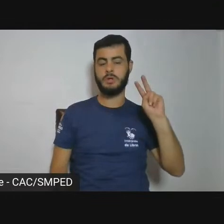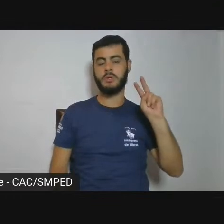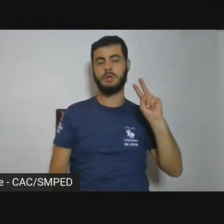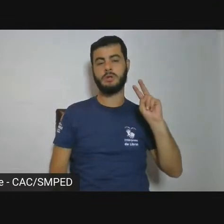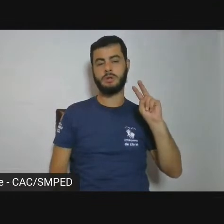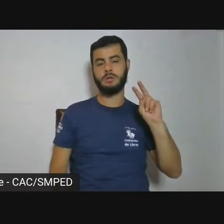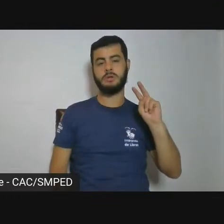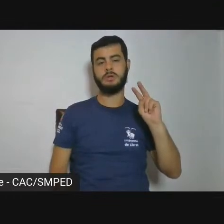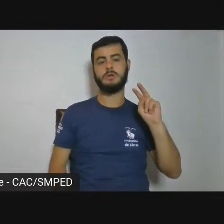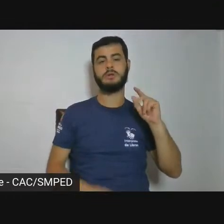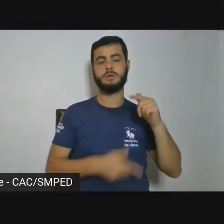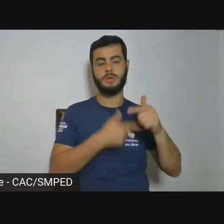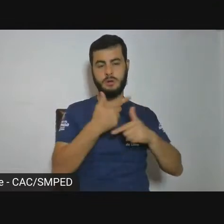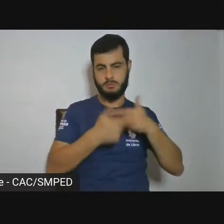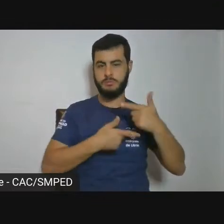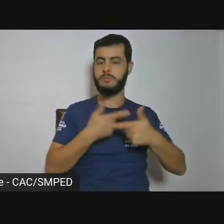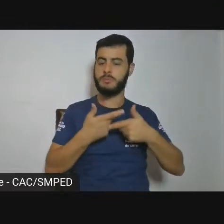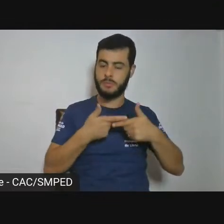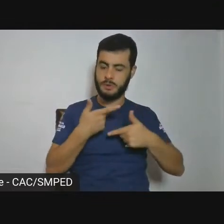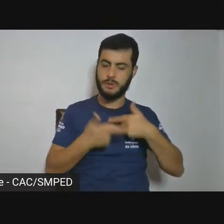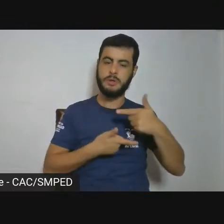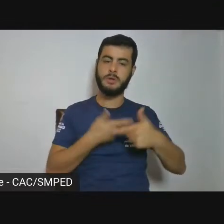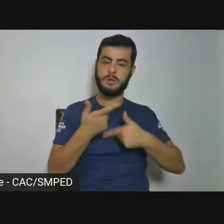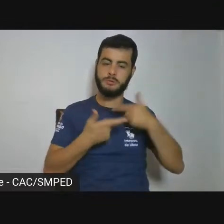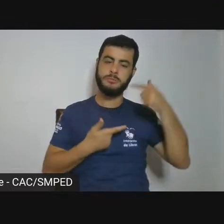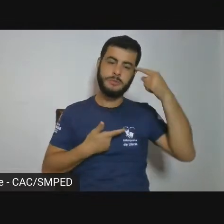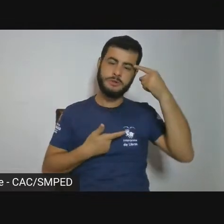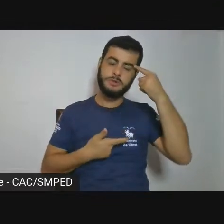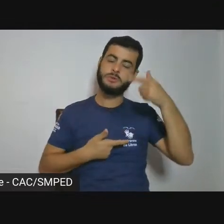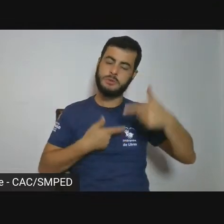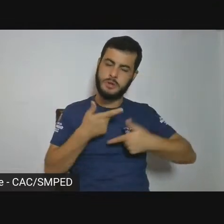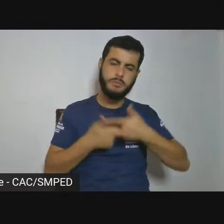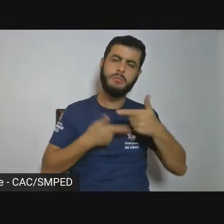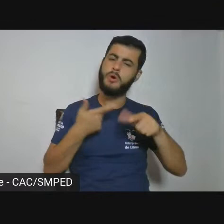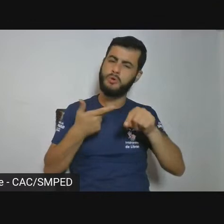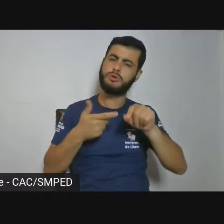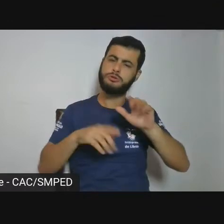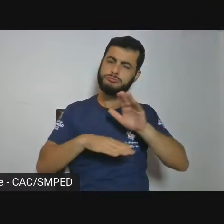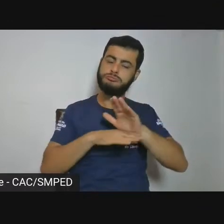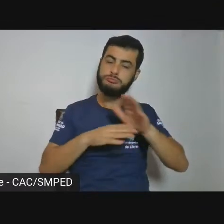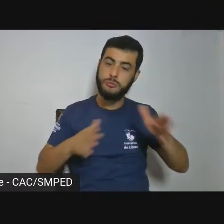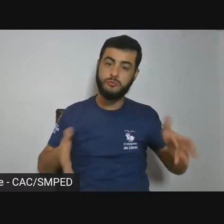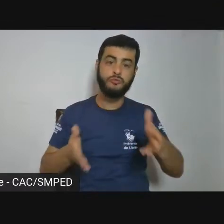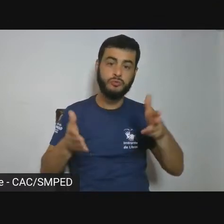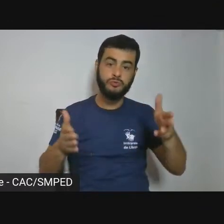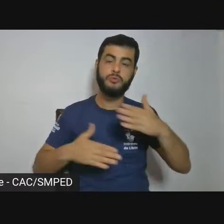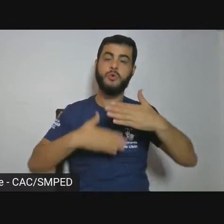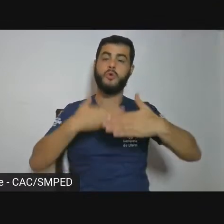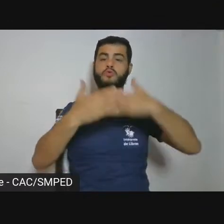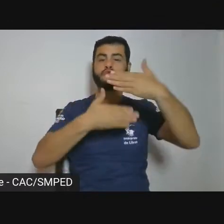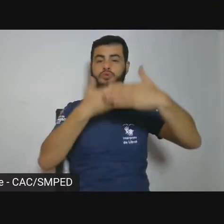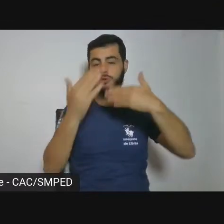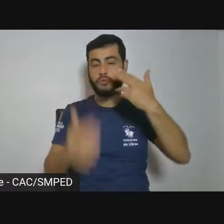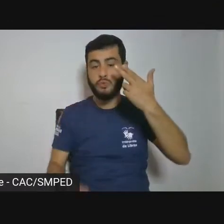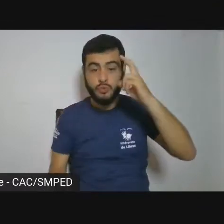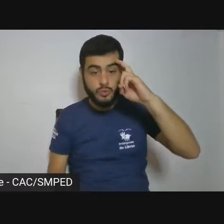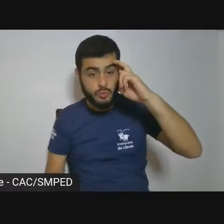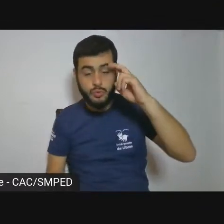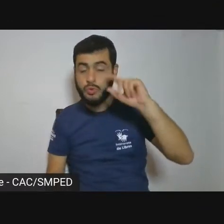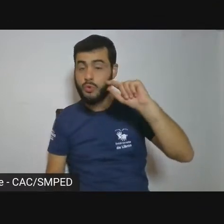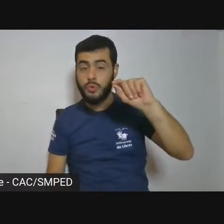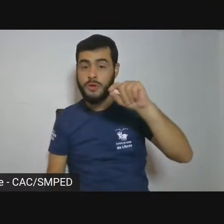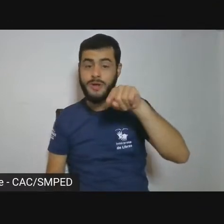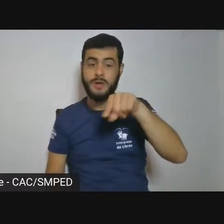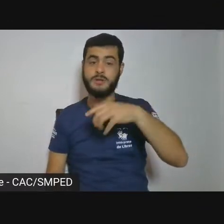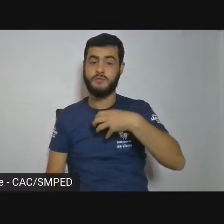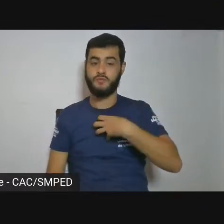sempre com ênfase como construção cultural. É uma fotografia que não quer ser só